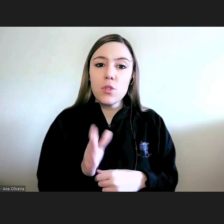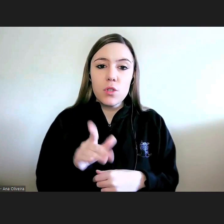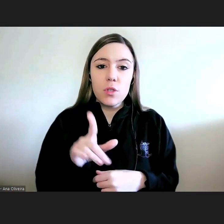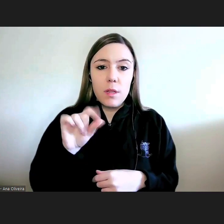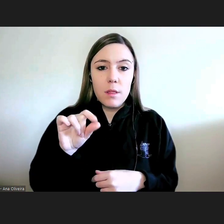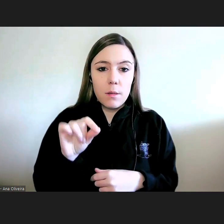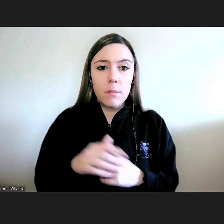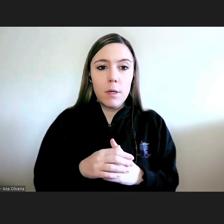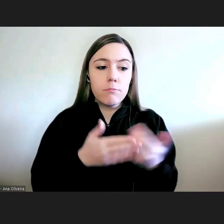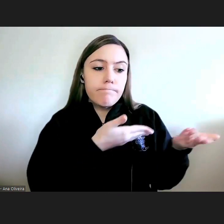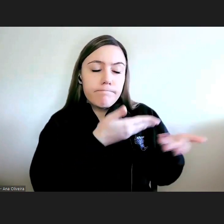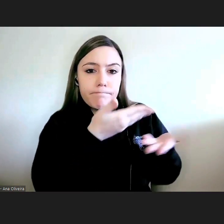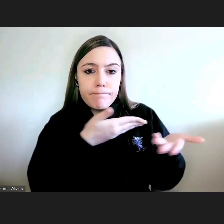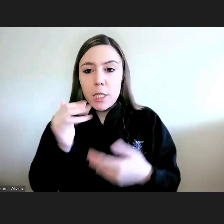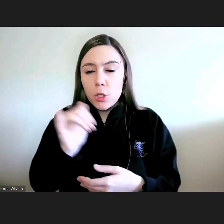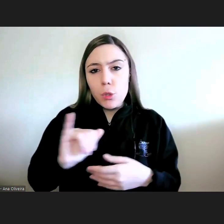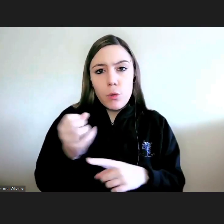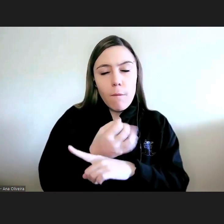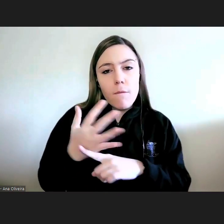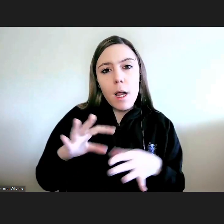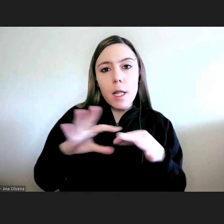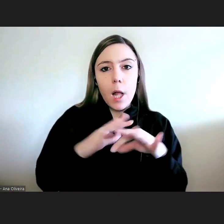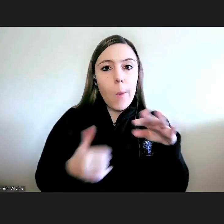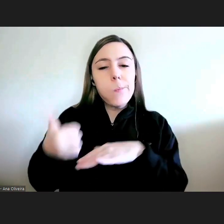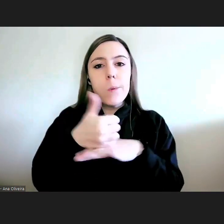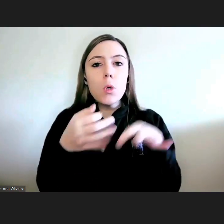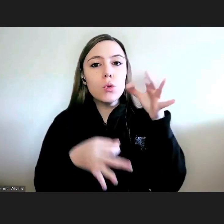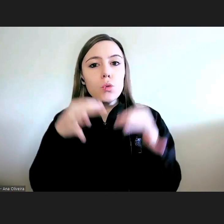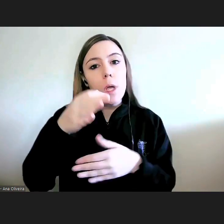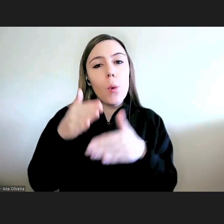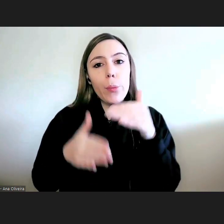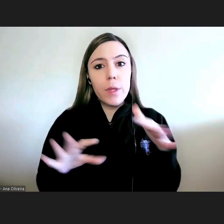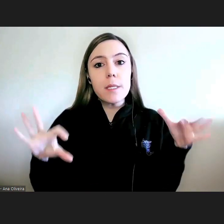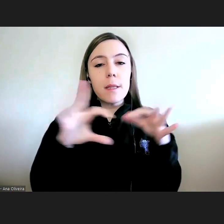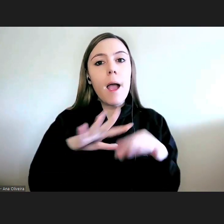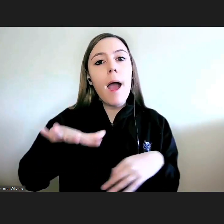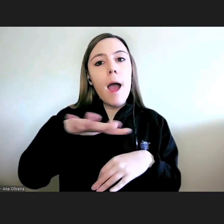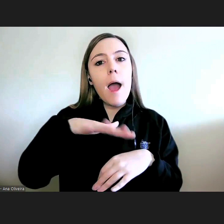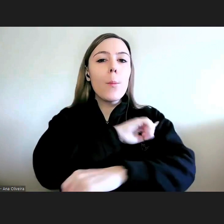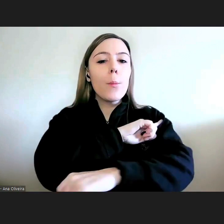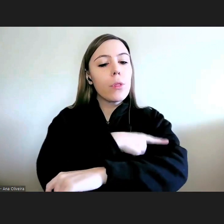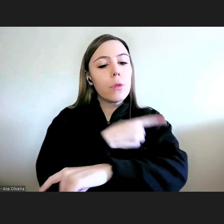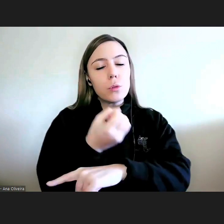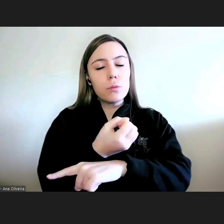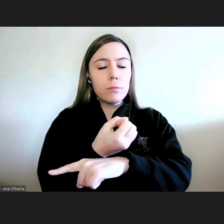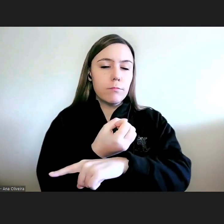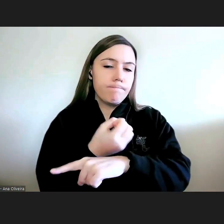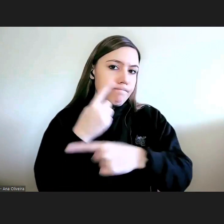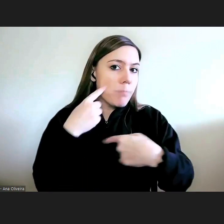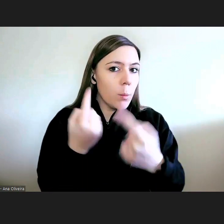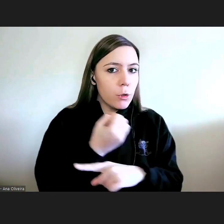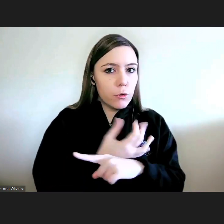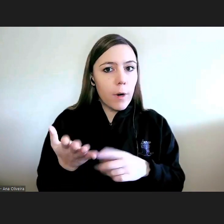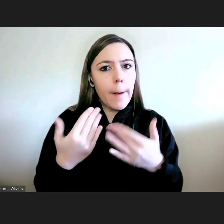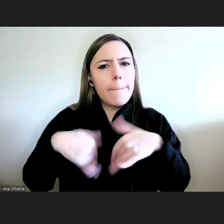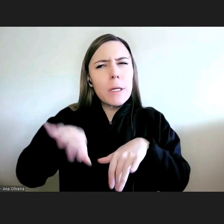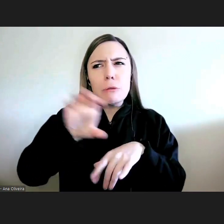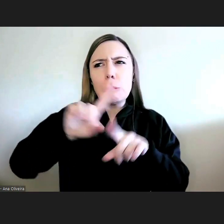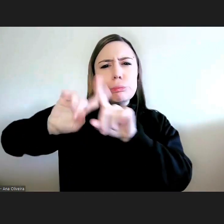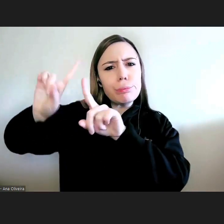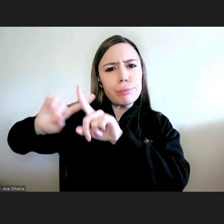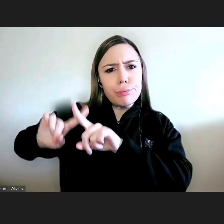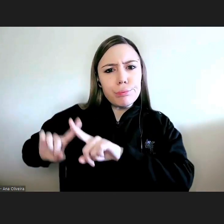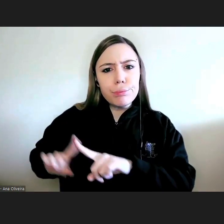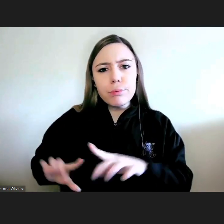o relacionamento institucional do provedor de justiça dá-se com os vários poderes públicos mas de forma diferenciada em relação